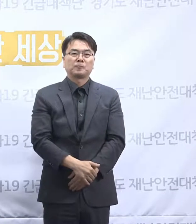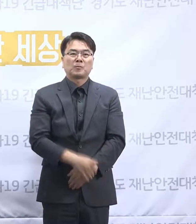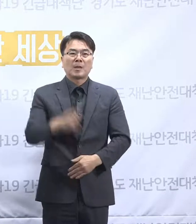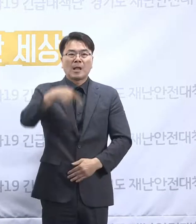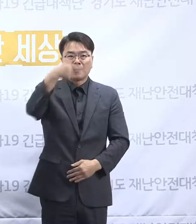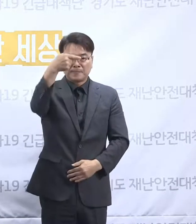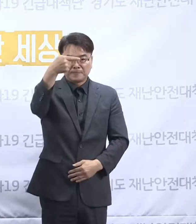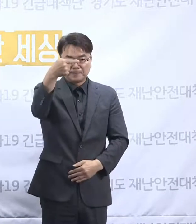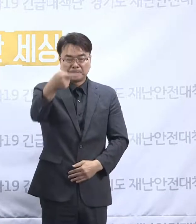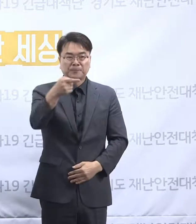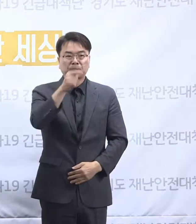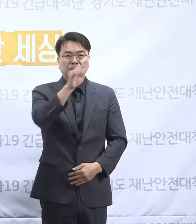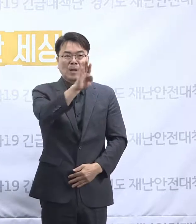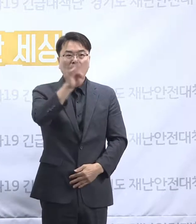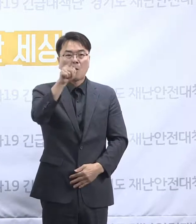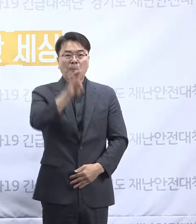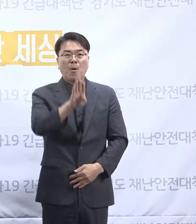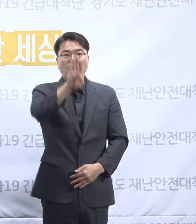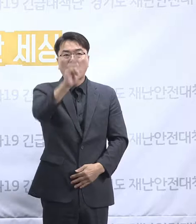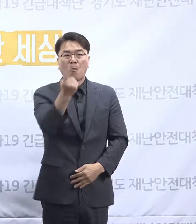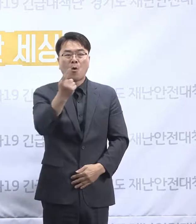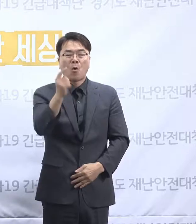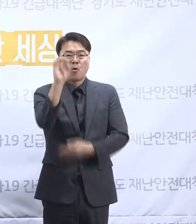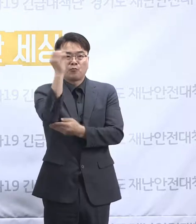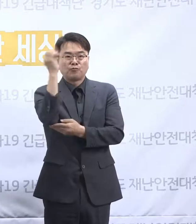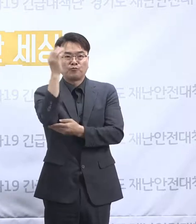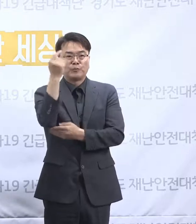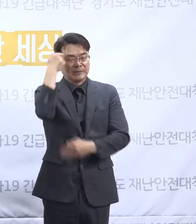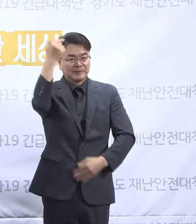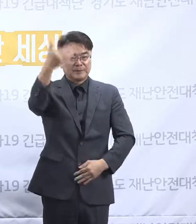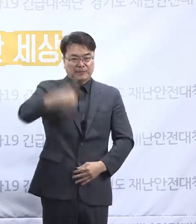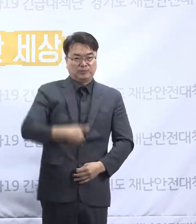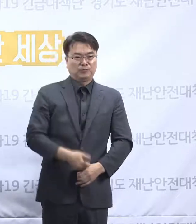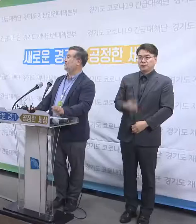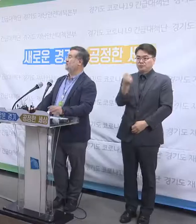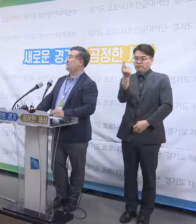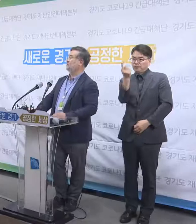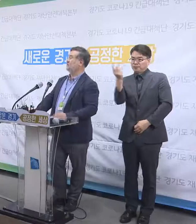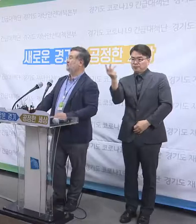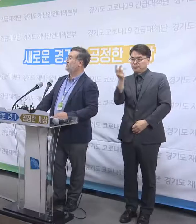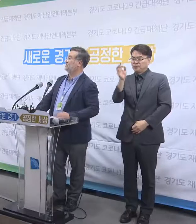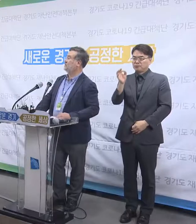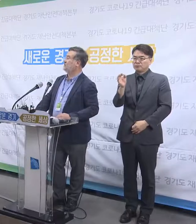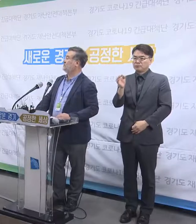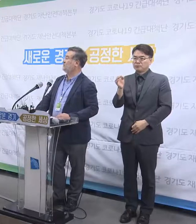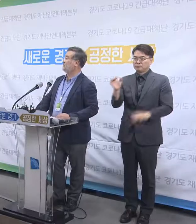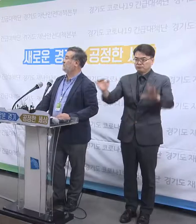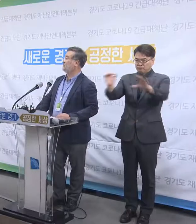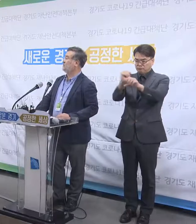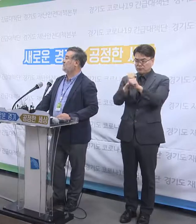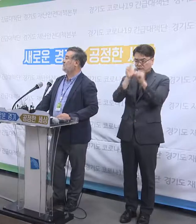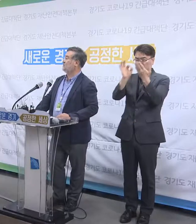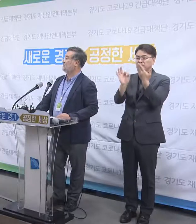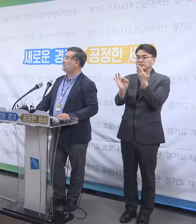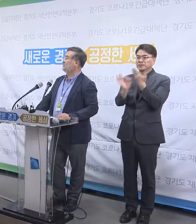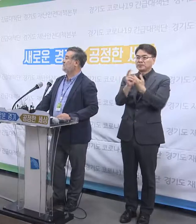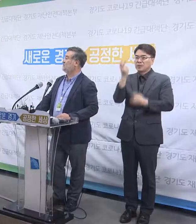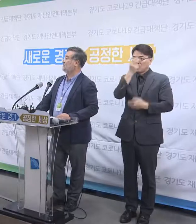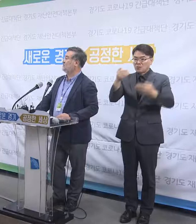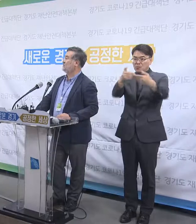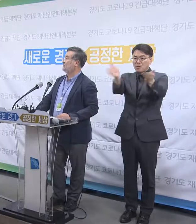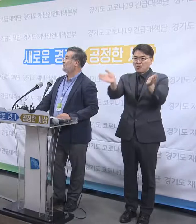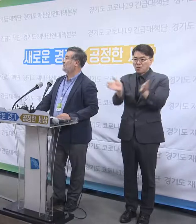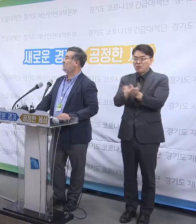법보신문 김내역 기자님께서 네 가지 질의를 주셨는데요. 내용을 요약하자면 조사단